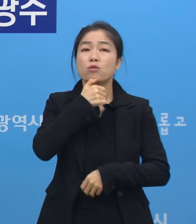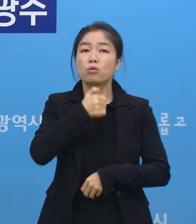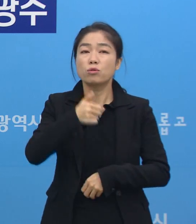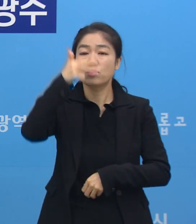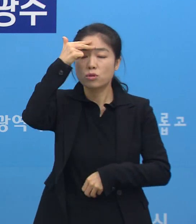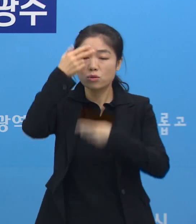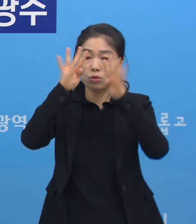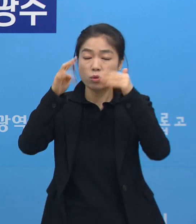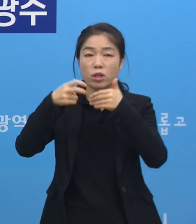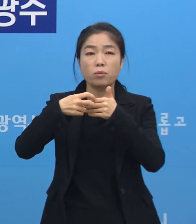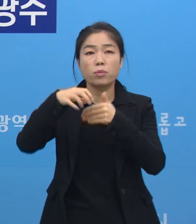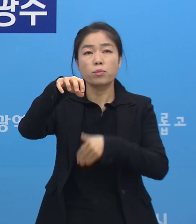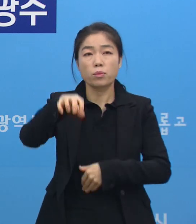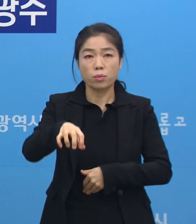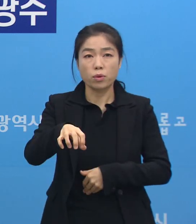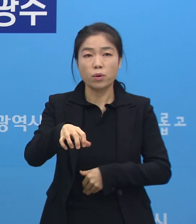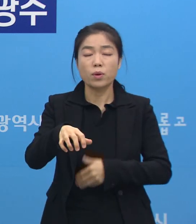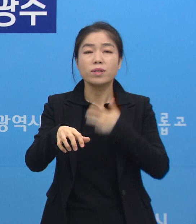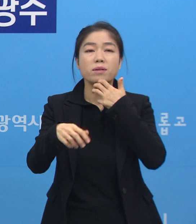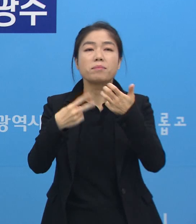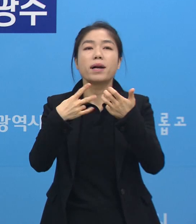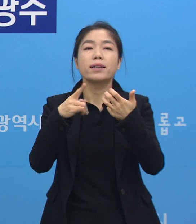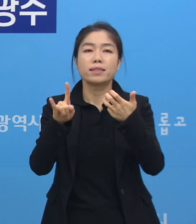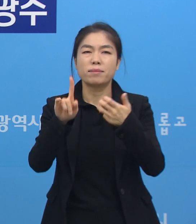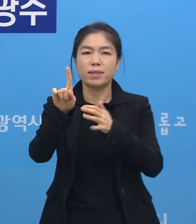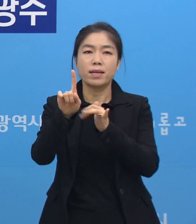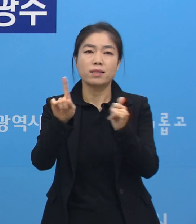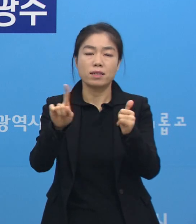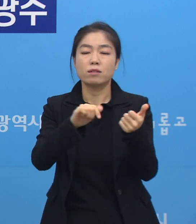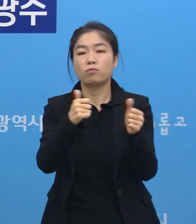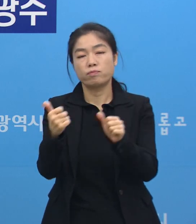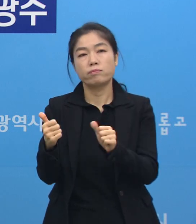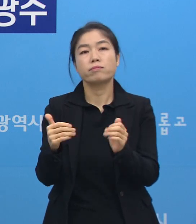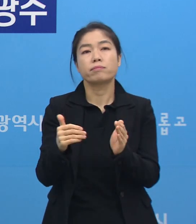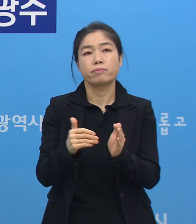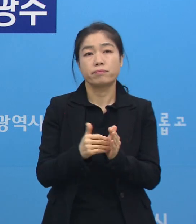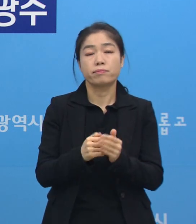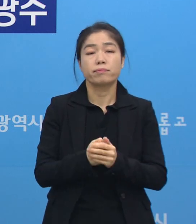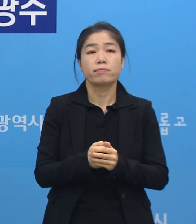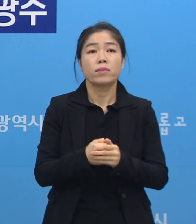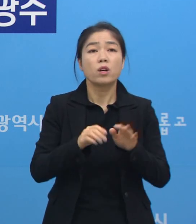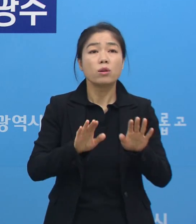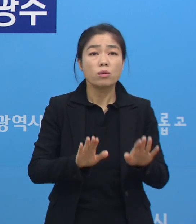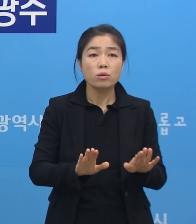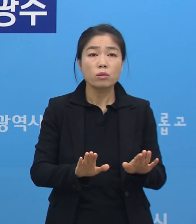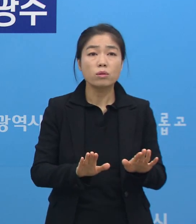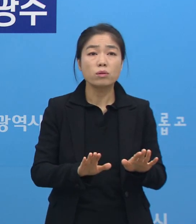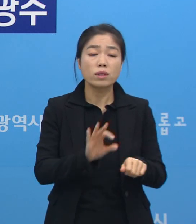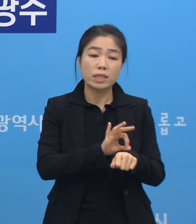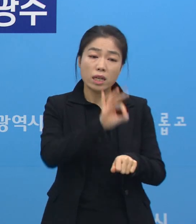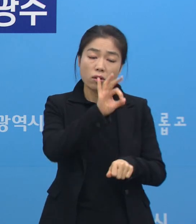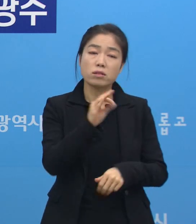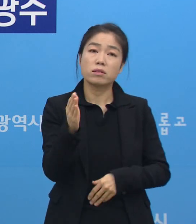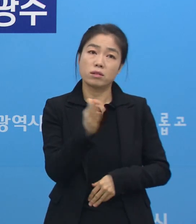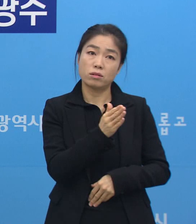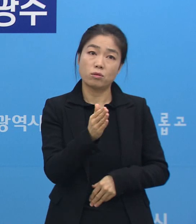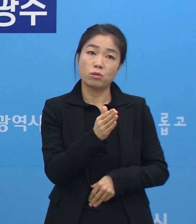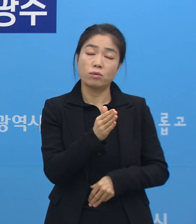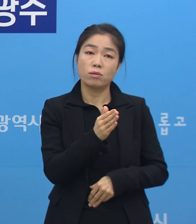조선대병원에서 80대 한 분이 사망하셨습니다. 그리고 오늘 2월시경에